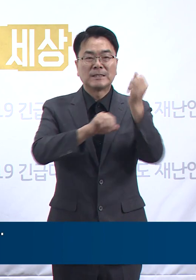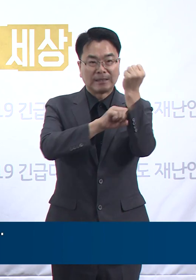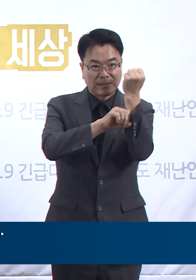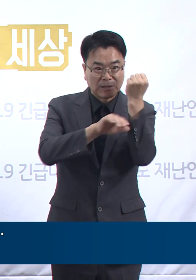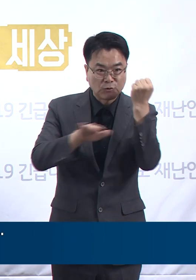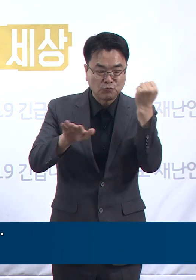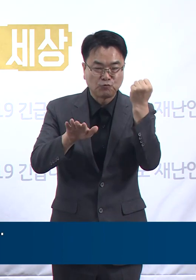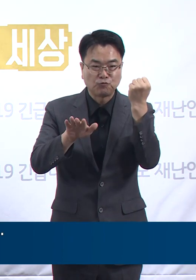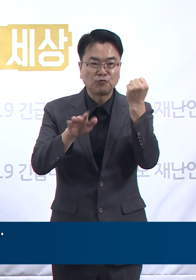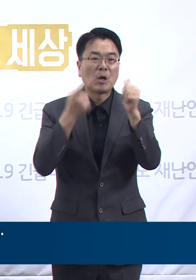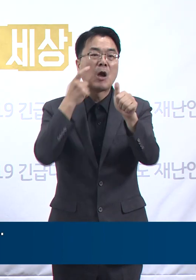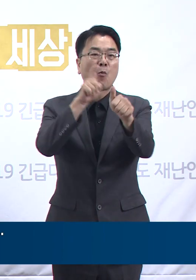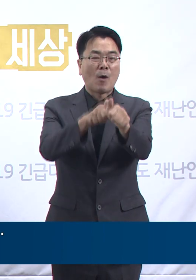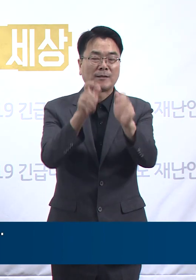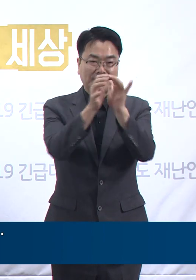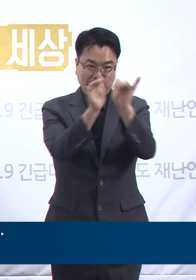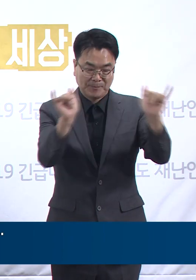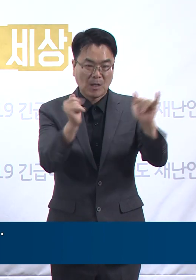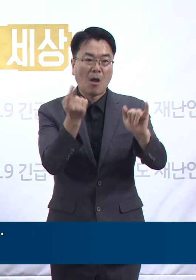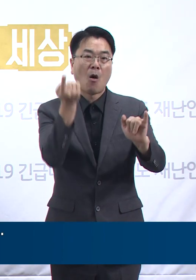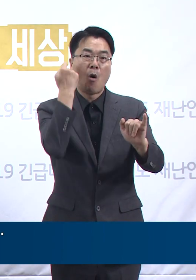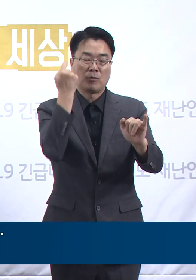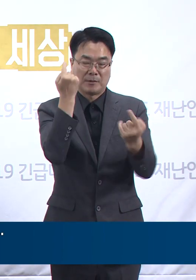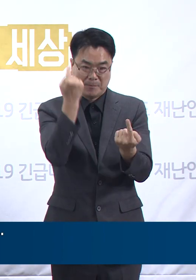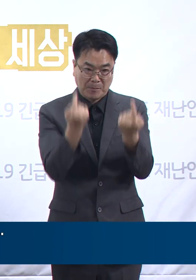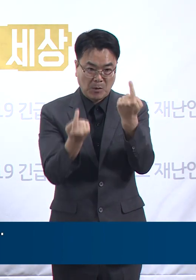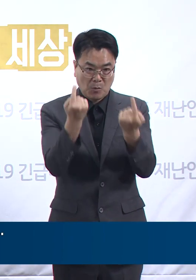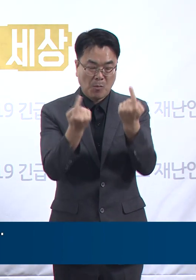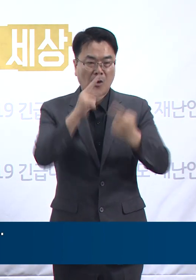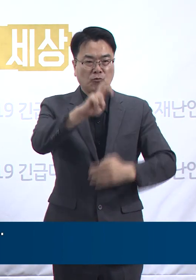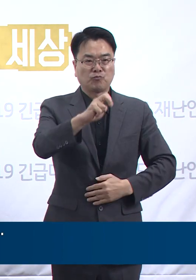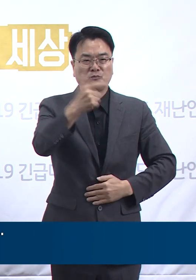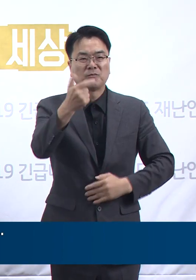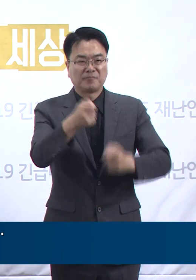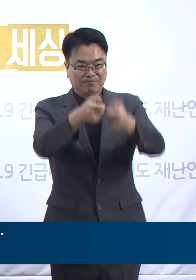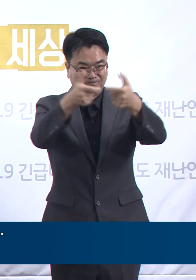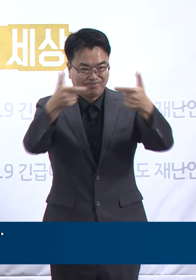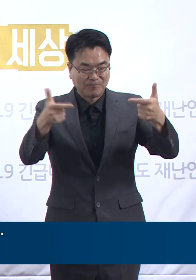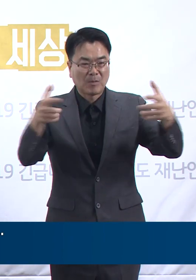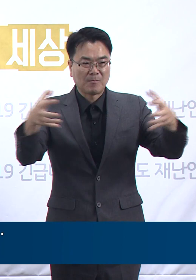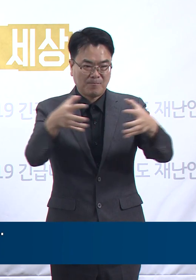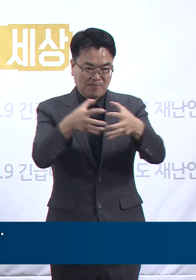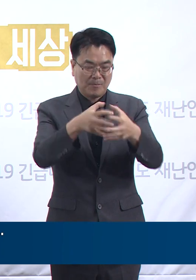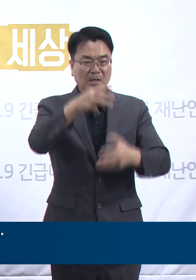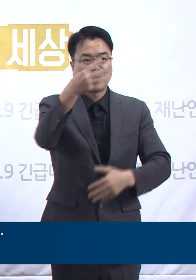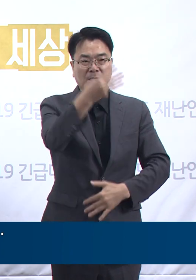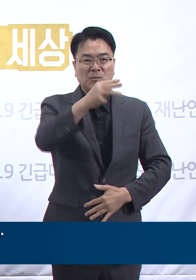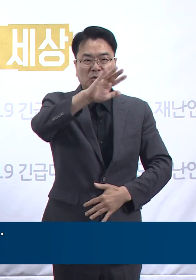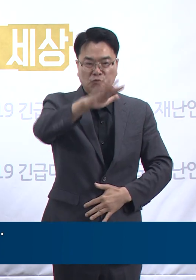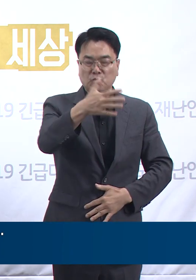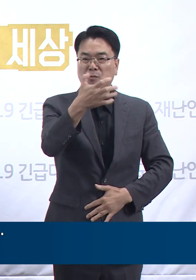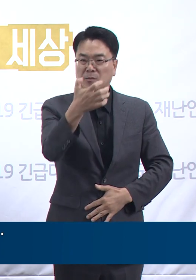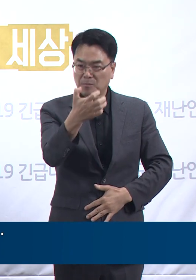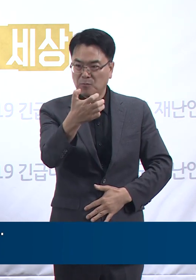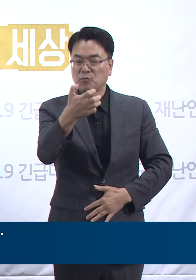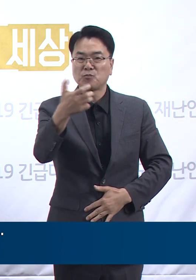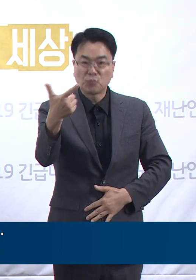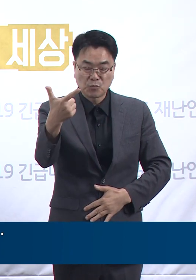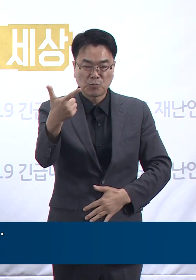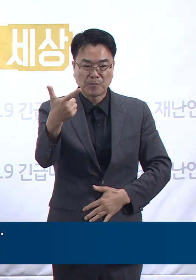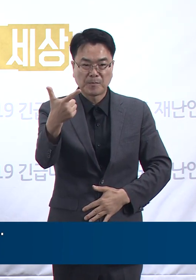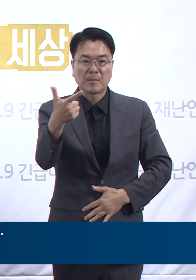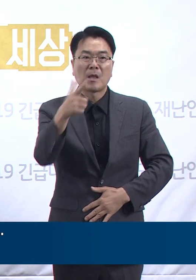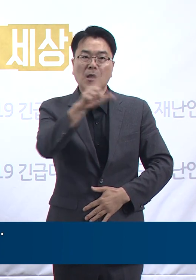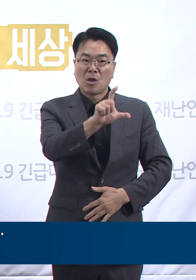경기도 확진자 수는 전일 오전 0시 대비 26명 증가한 총 3,998명으로 도내